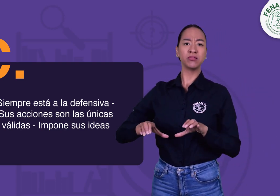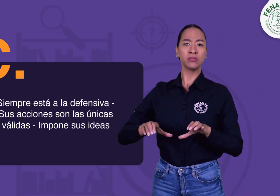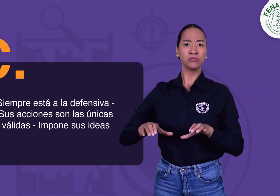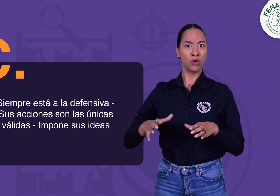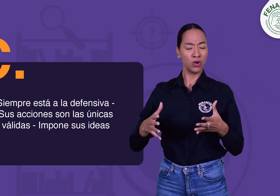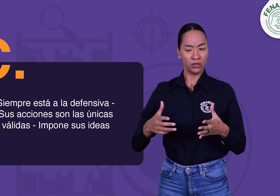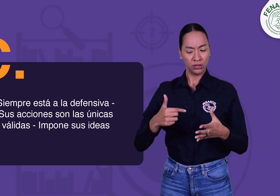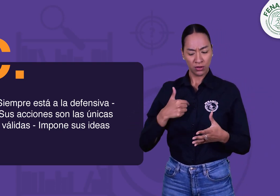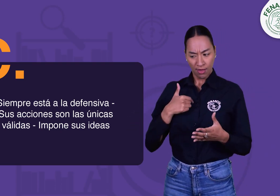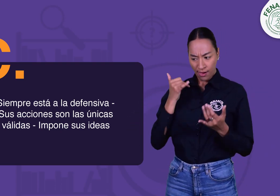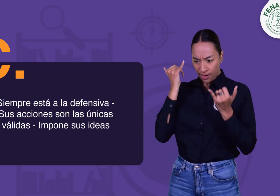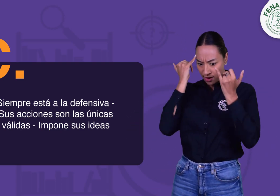Impone sus ideas.